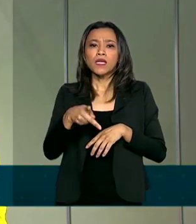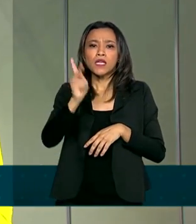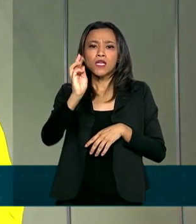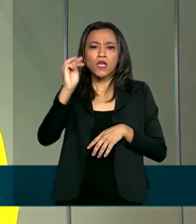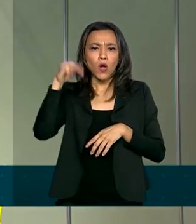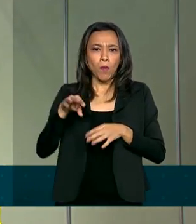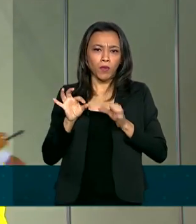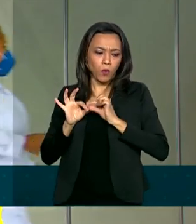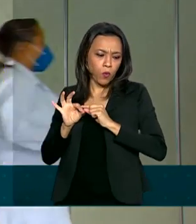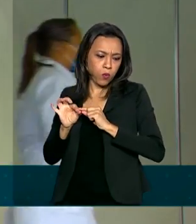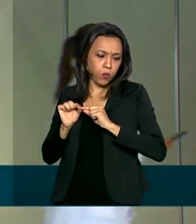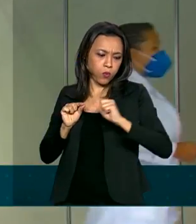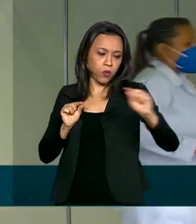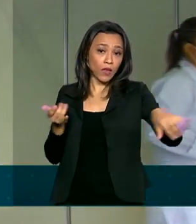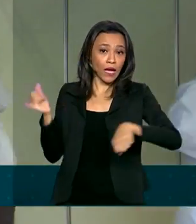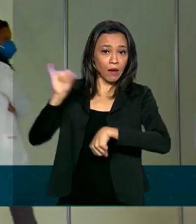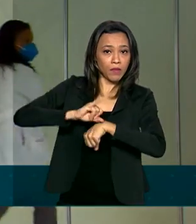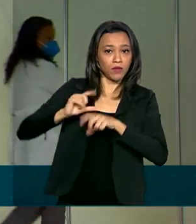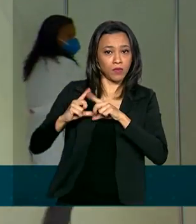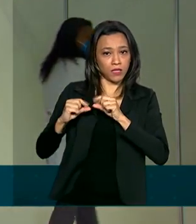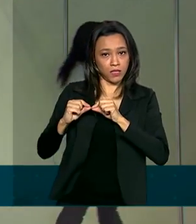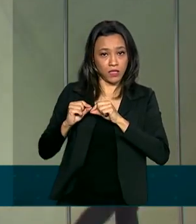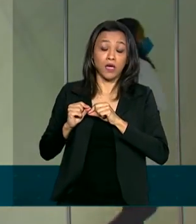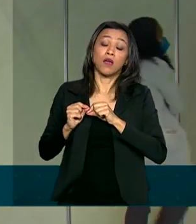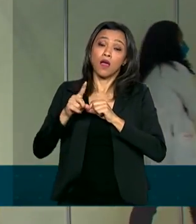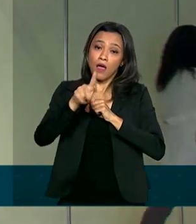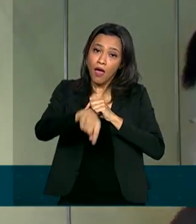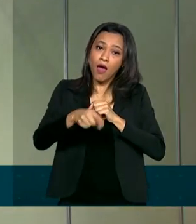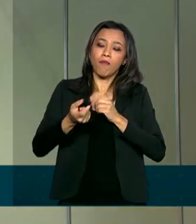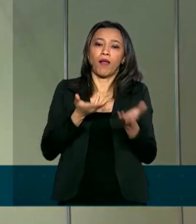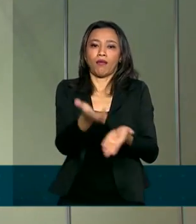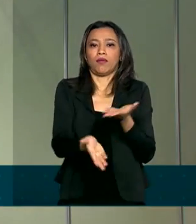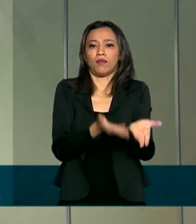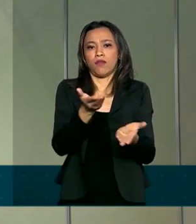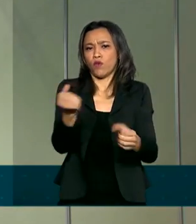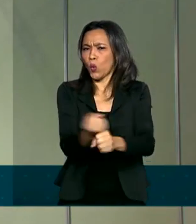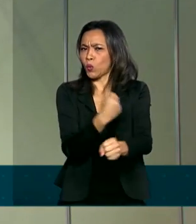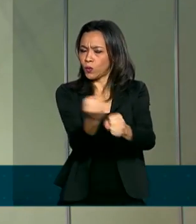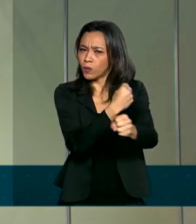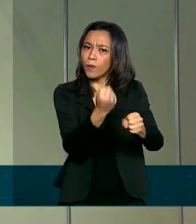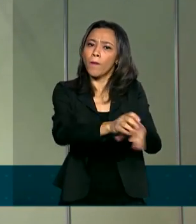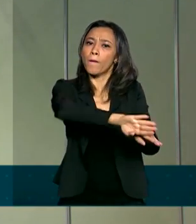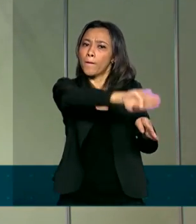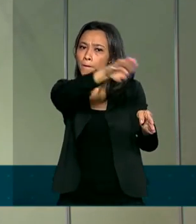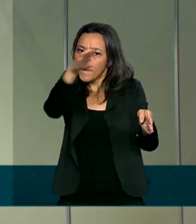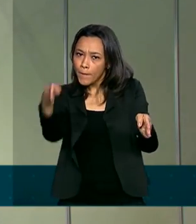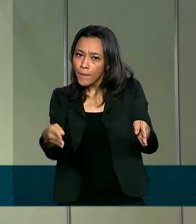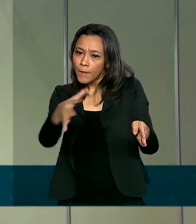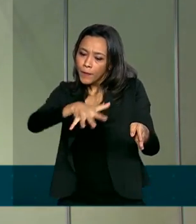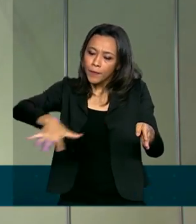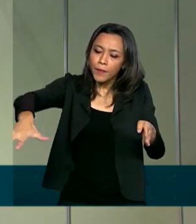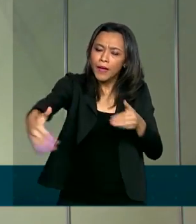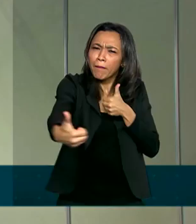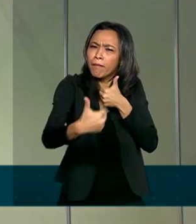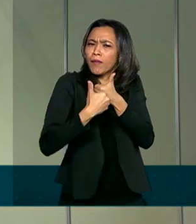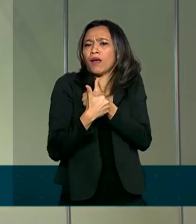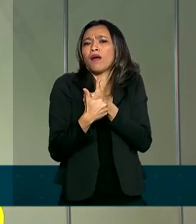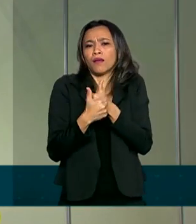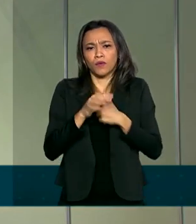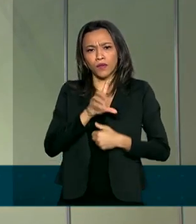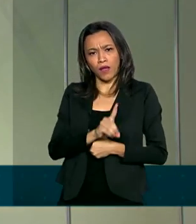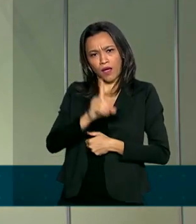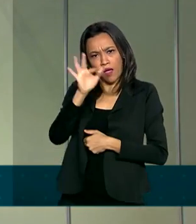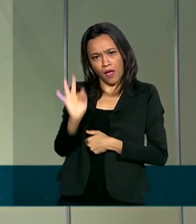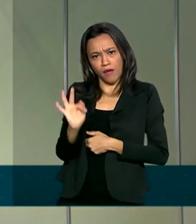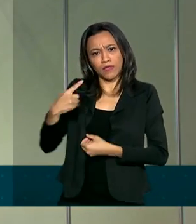e foi projetado para atender a população dessa região aqui, chamada de entorno do Distrito Federal. São